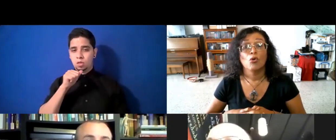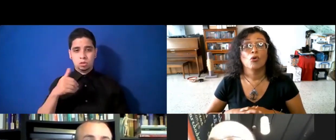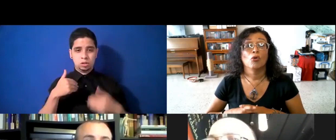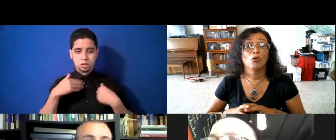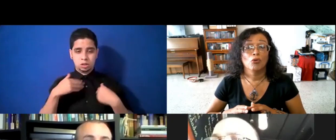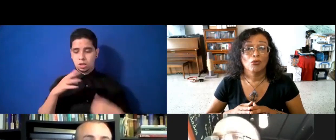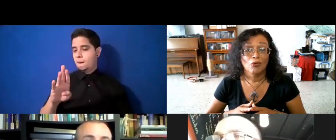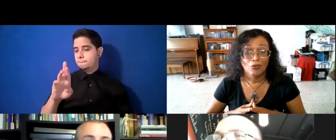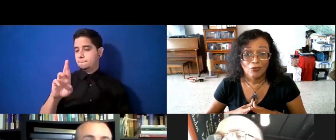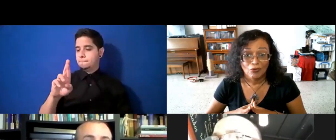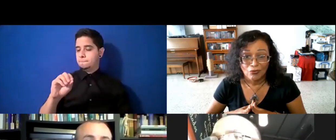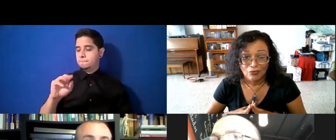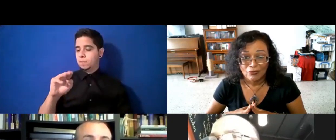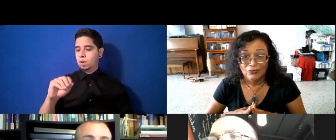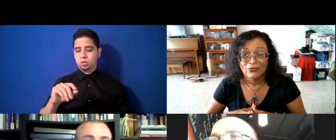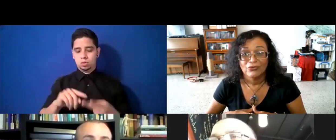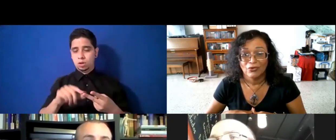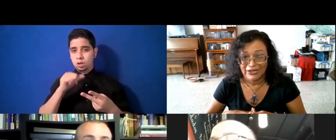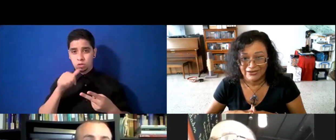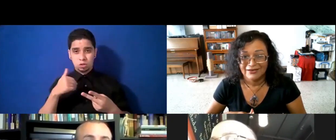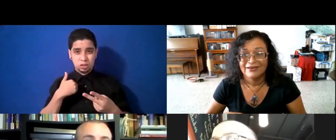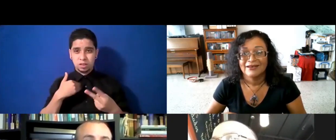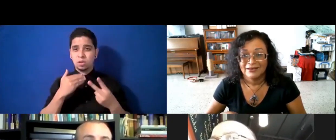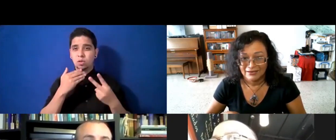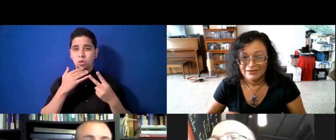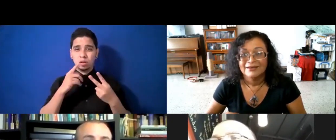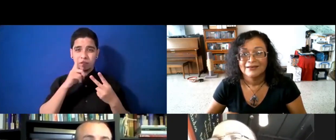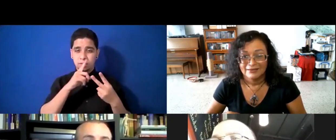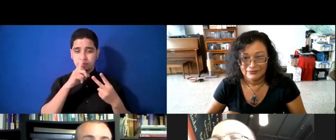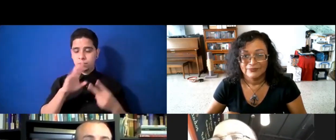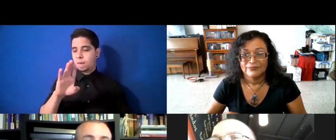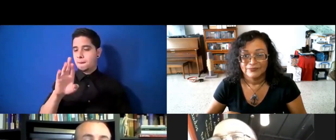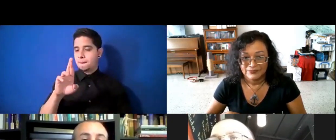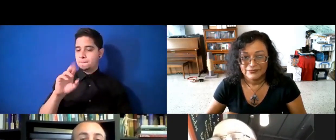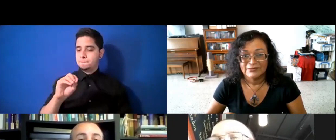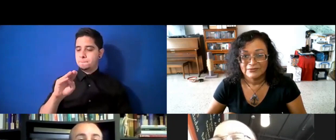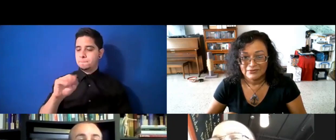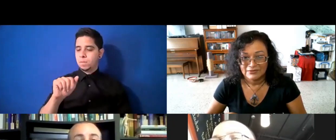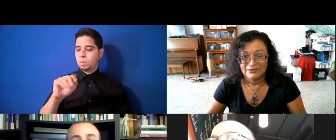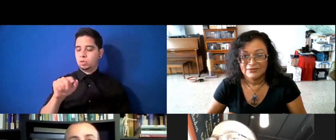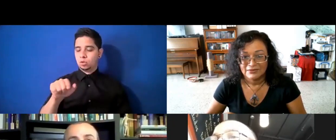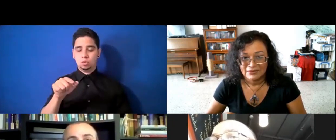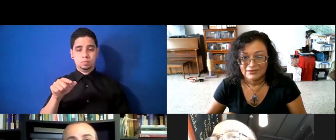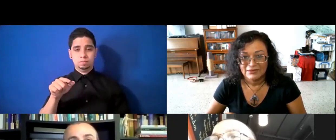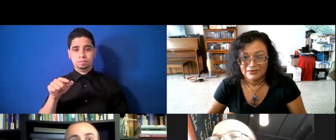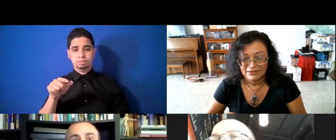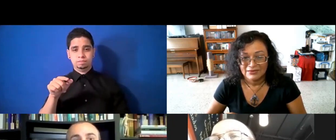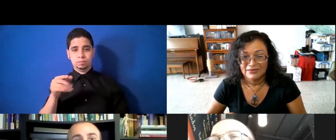artificialmente decolorada, el bromato es un ingrediente, pues que, lo han relacionado bastante, con el